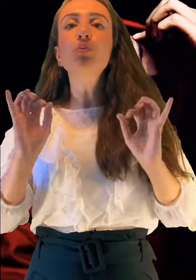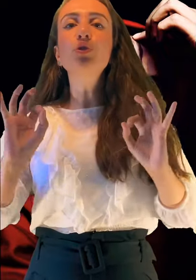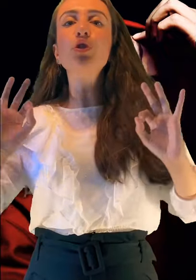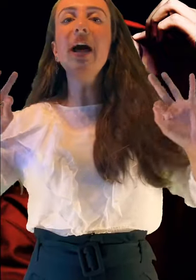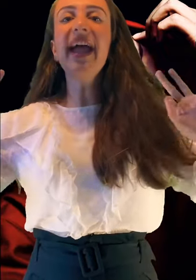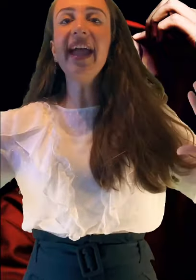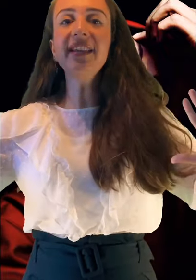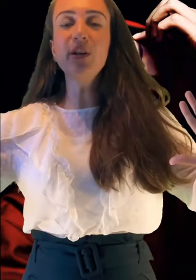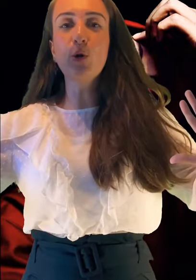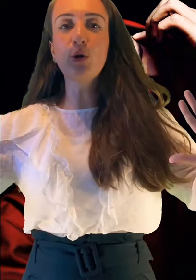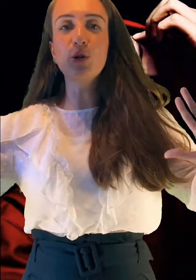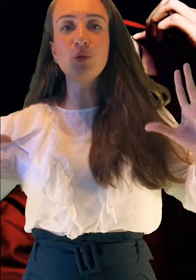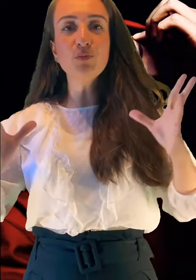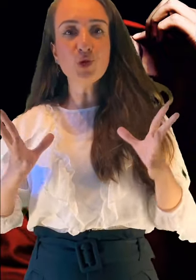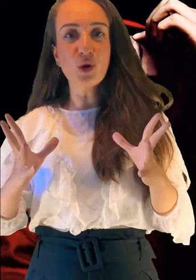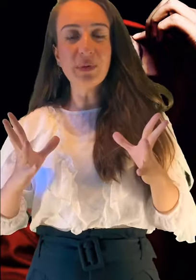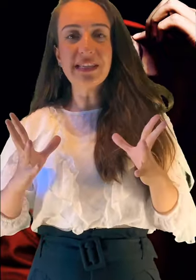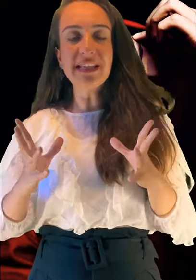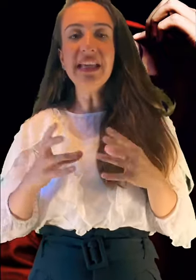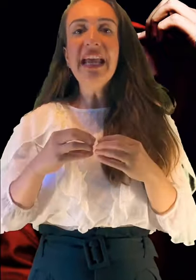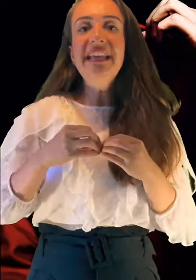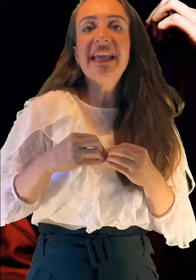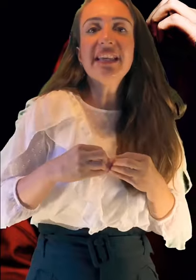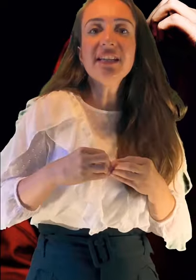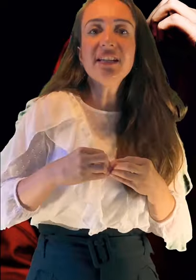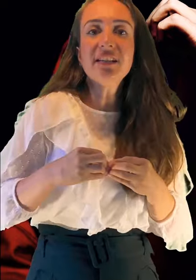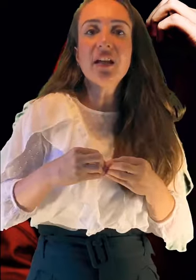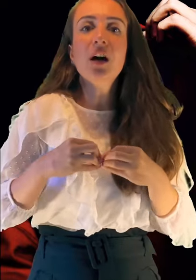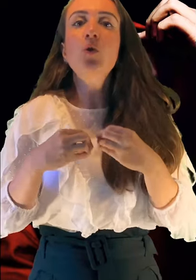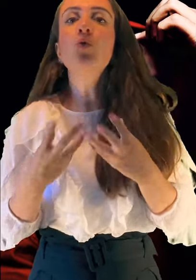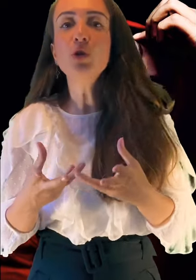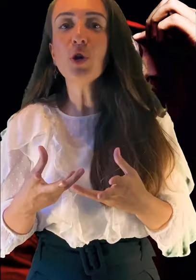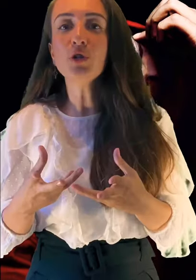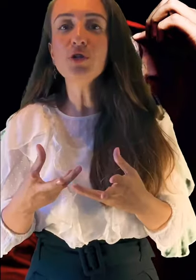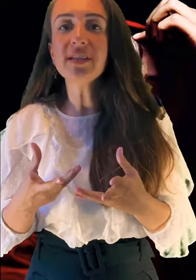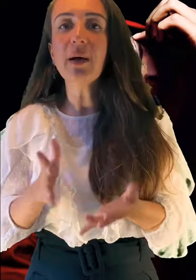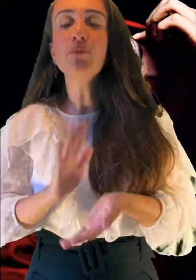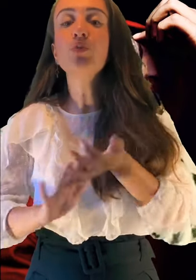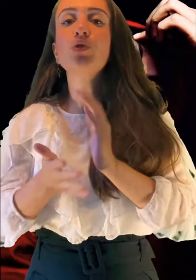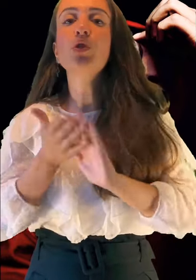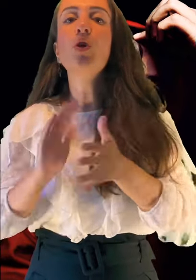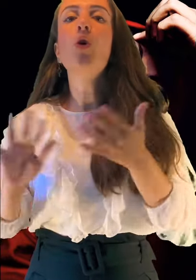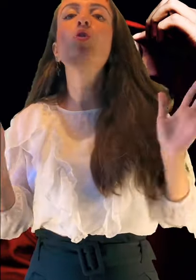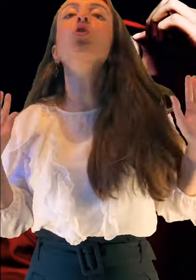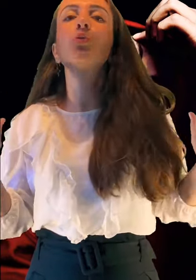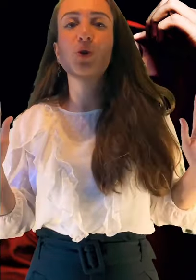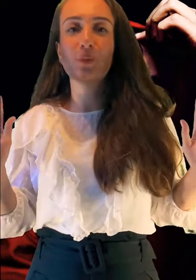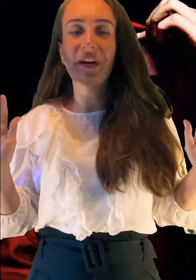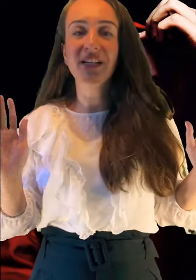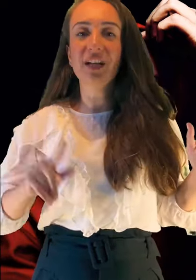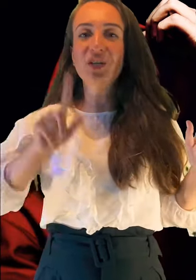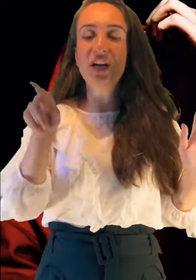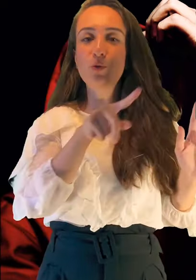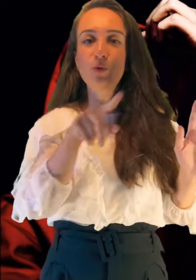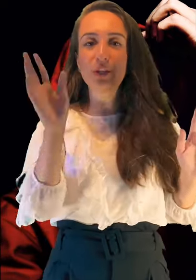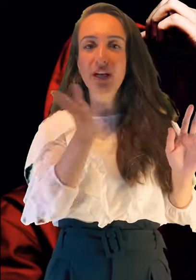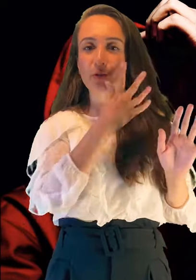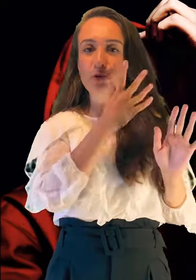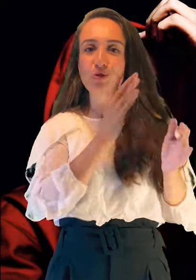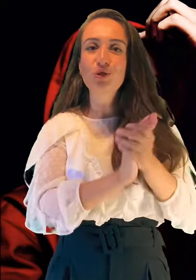Bunu H diye okuyorum. Çok basit. G'nin yanında U gördüysem bunu okumuyorum arkadaşlar. U'ları atıyorsunuz.